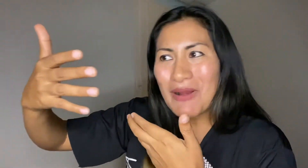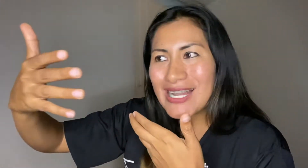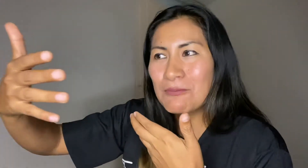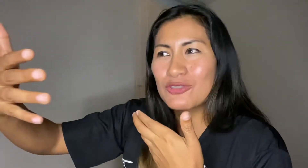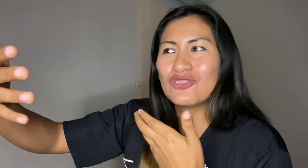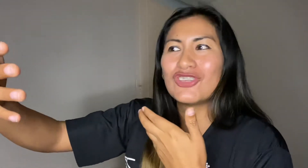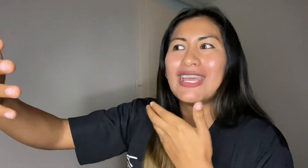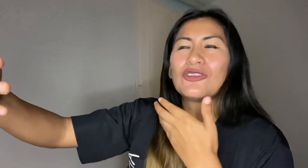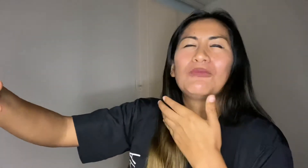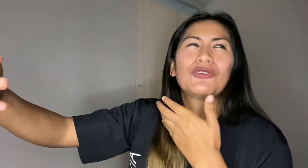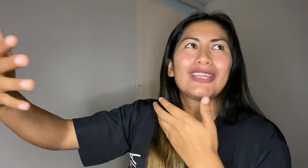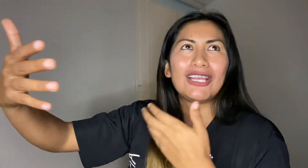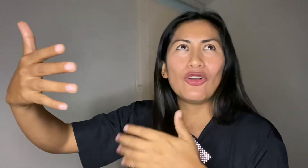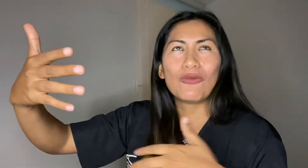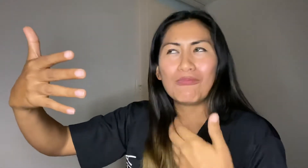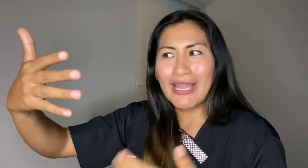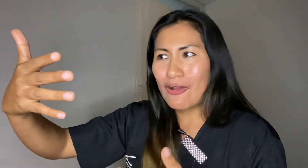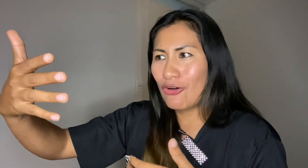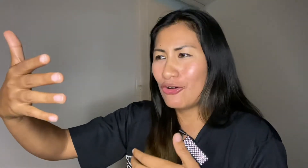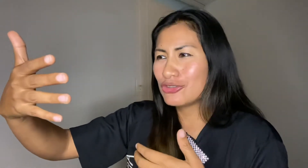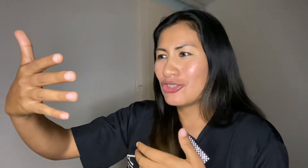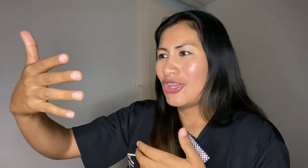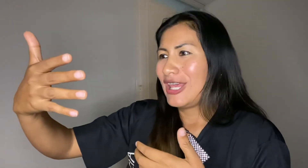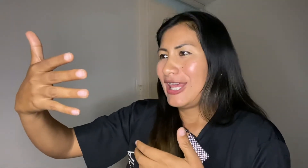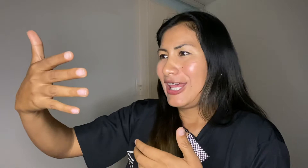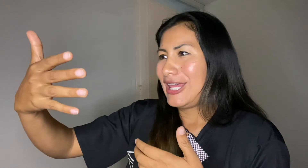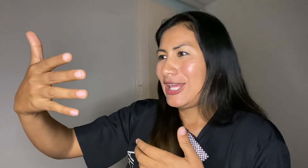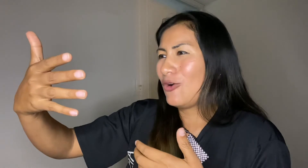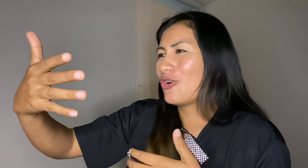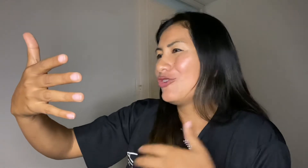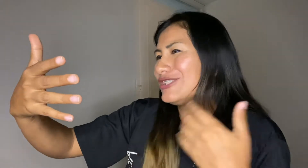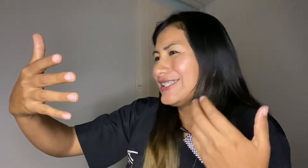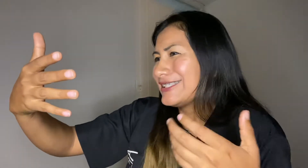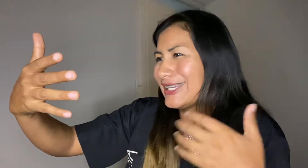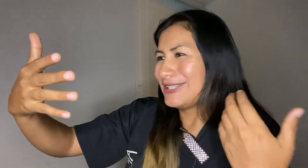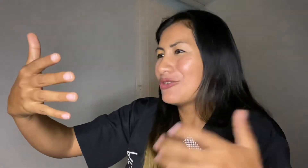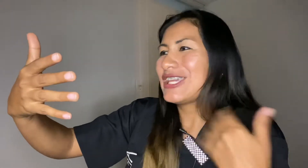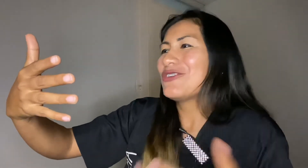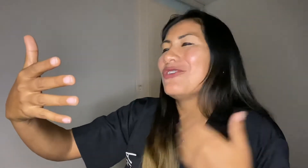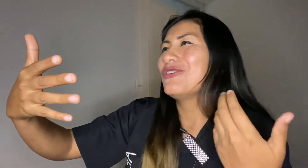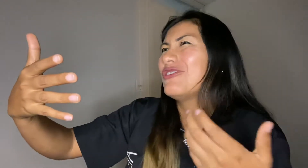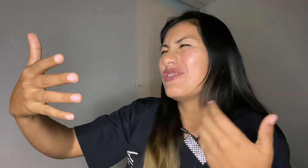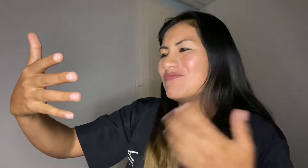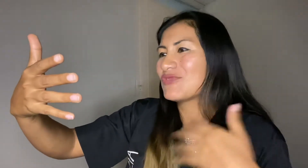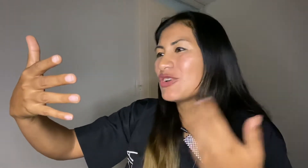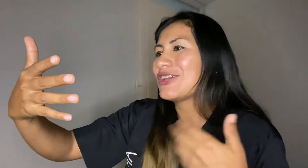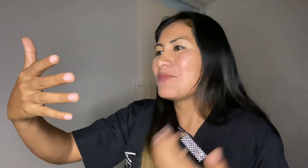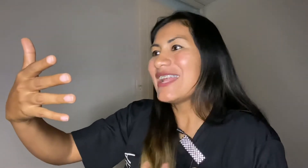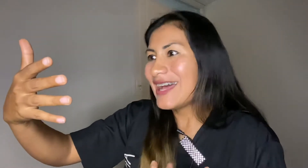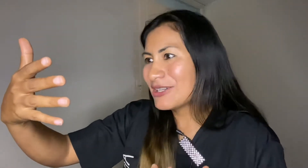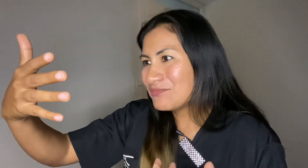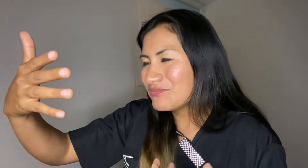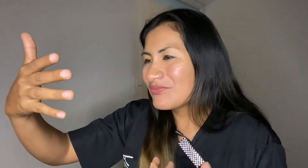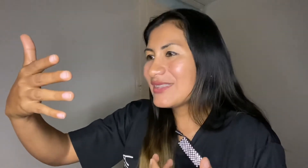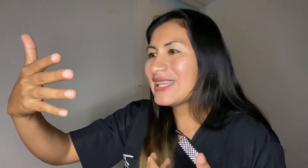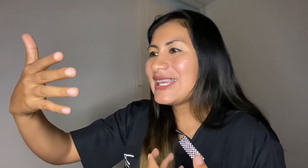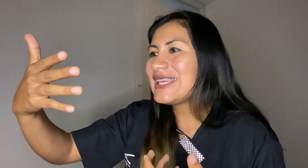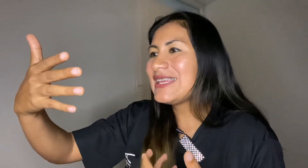postergo porque tengo complejos. O cosas que no quiero, no quiero mirar y